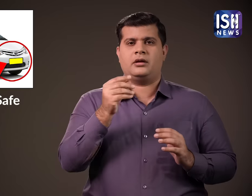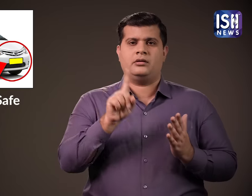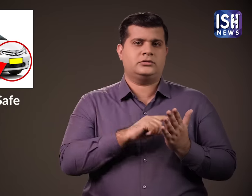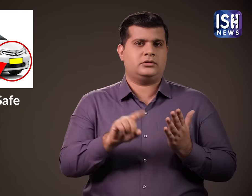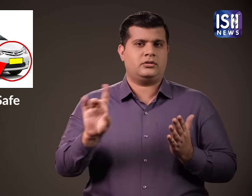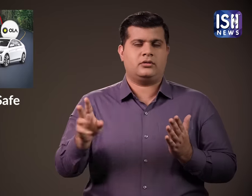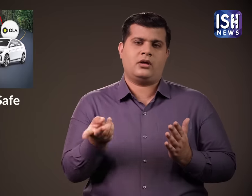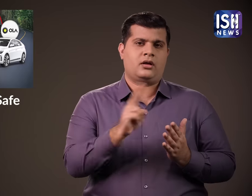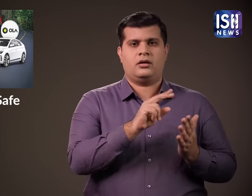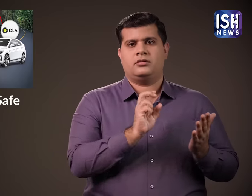करना सुरक्षित है